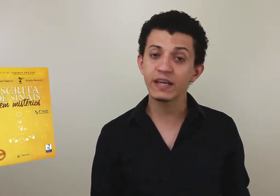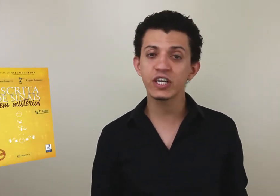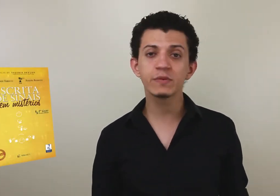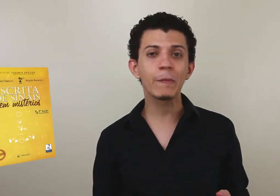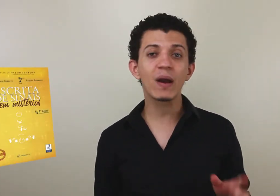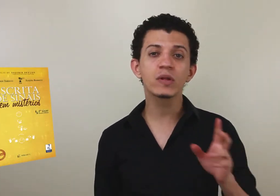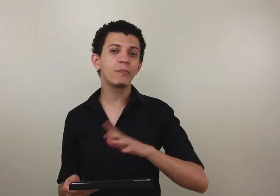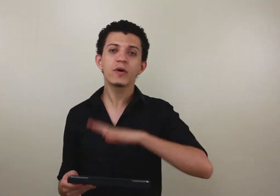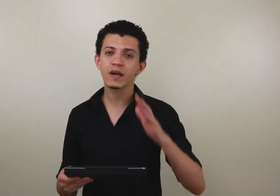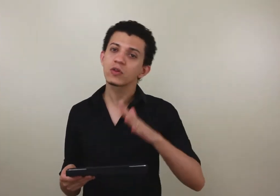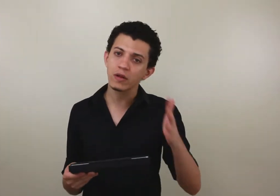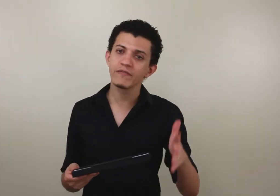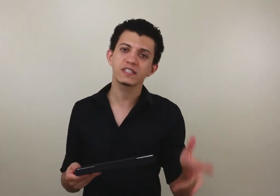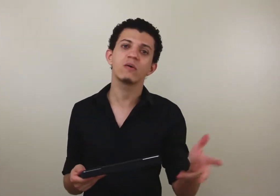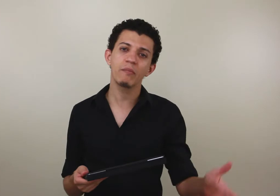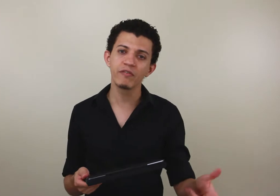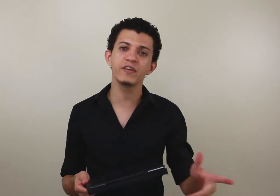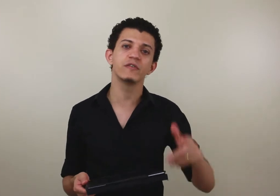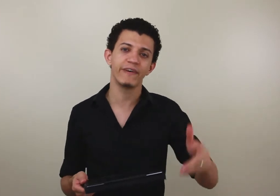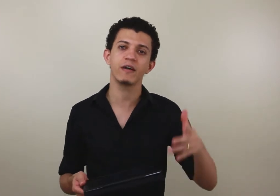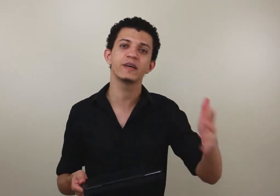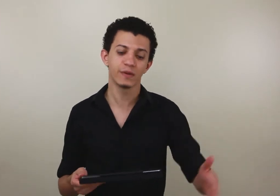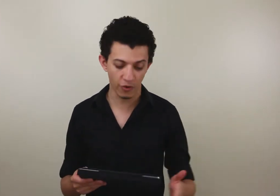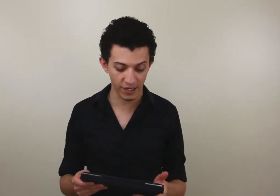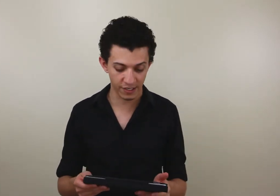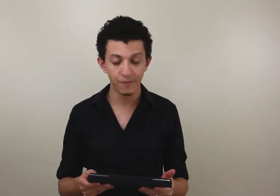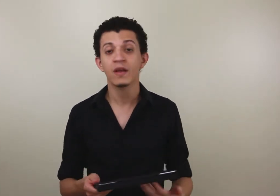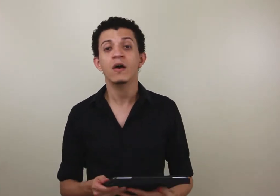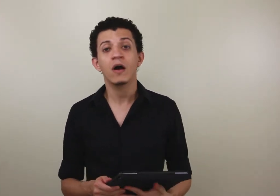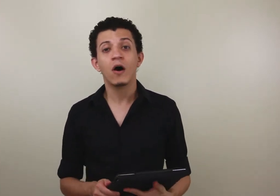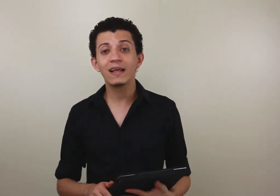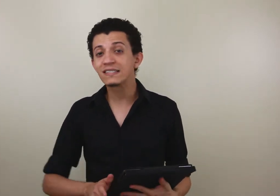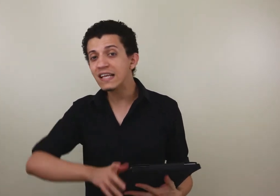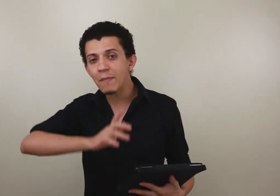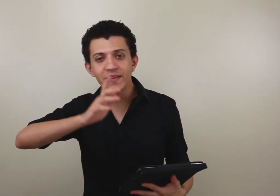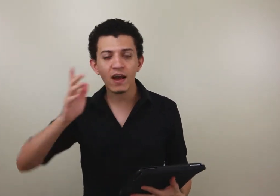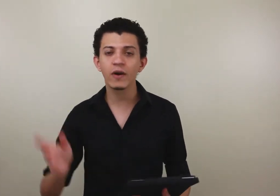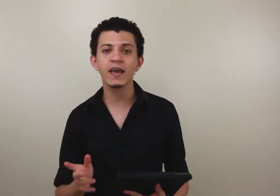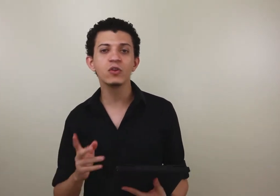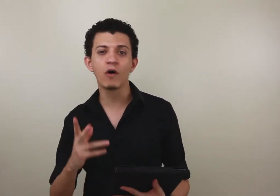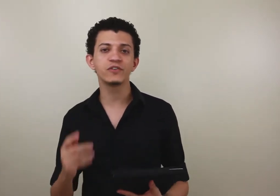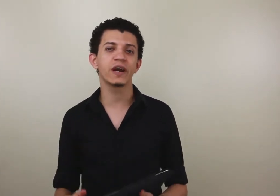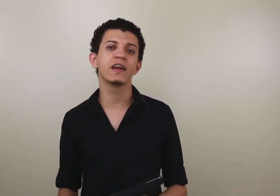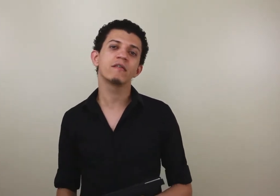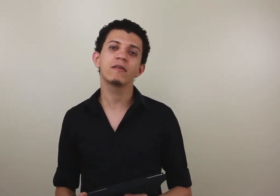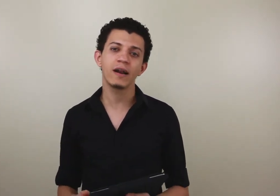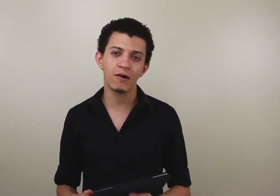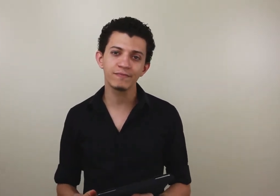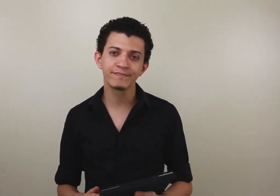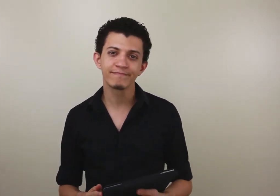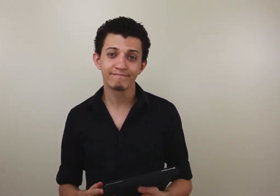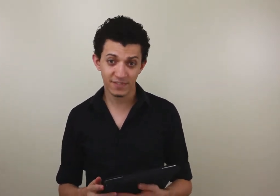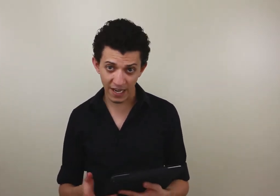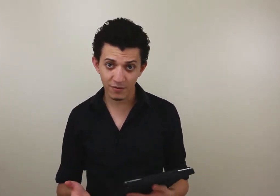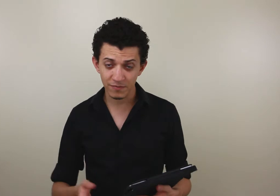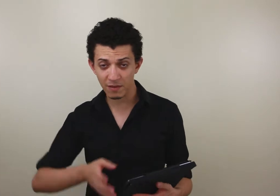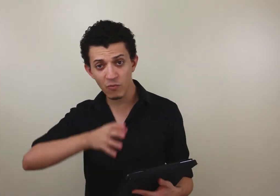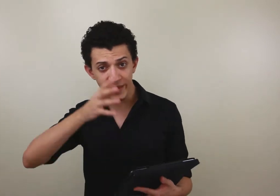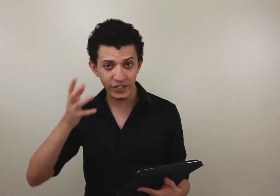Tem gente que me pergunta por que toda vez que eu abro o vídeo eu falo a mesma coisa. Olha, sempre tem alguém novo chegando aqui no canal, certo? Tem muita